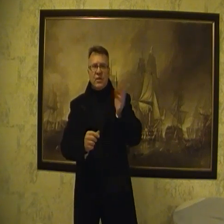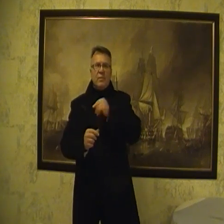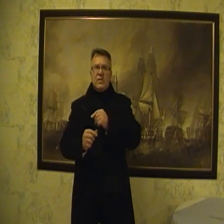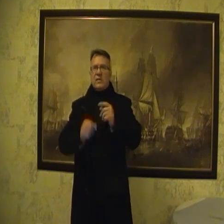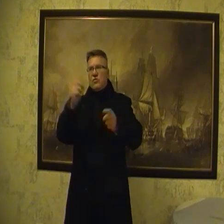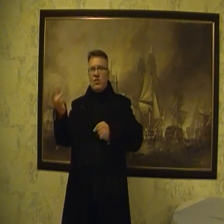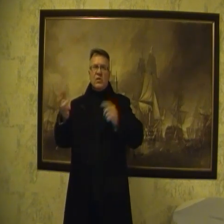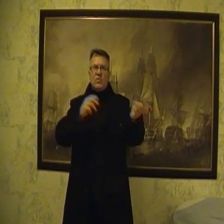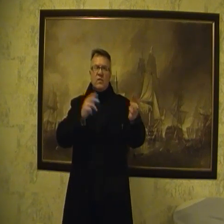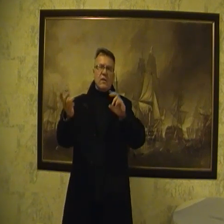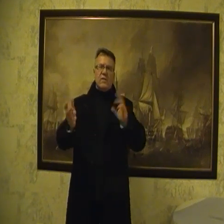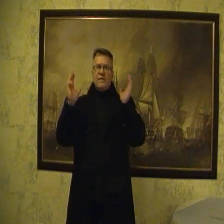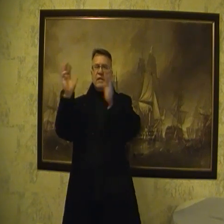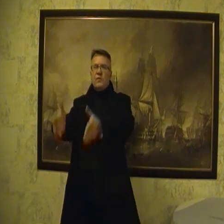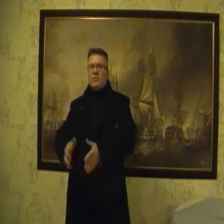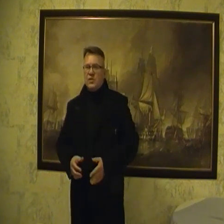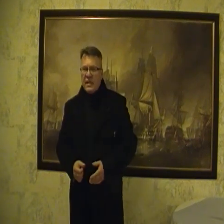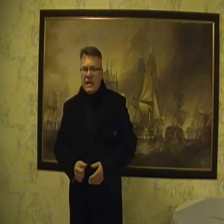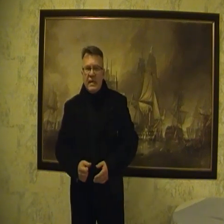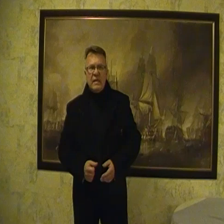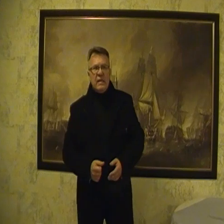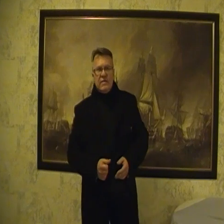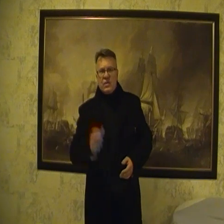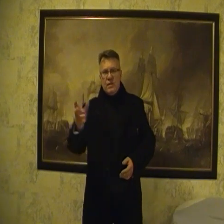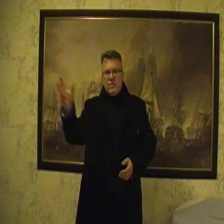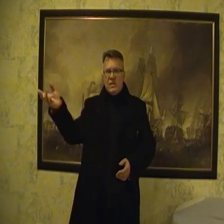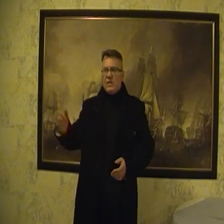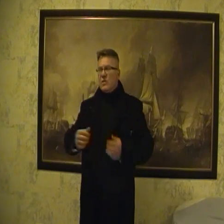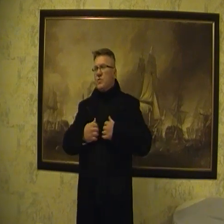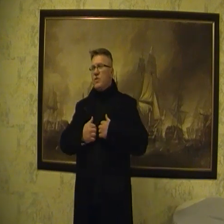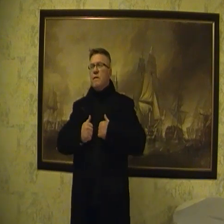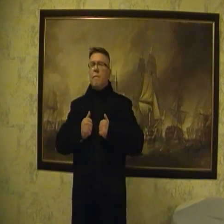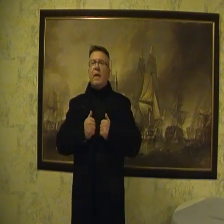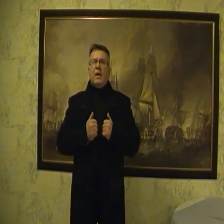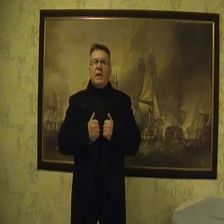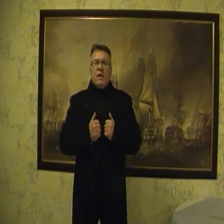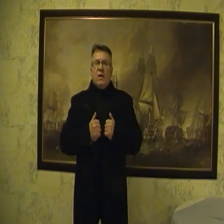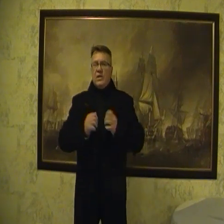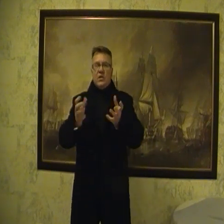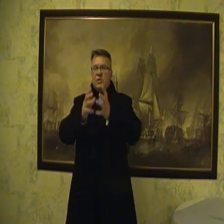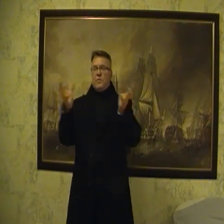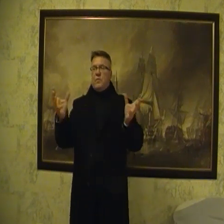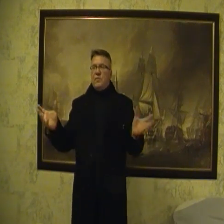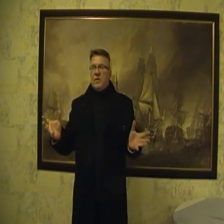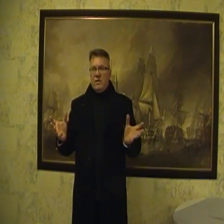objeżdżają Polskę, odczyty, tu tego, zawawiają później księgarnię, nawet czasami widzę te książki, one też nie mówią pewnych